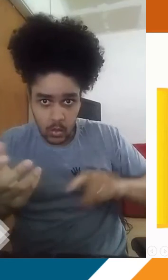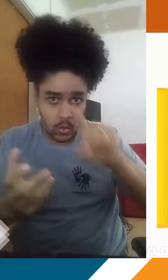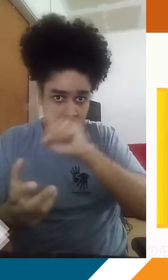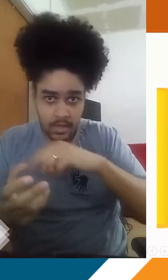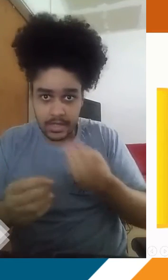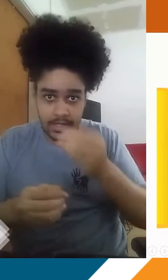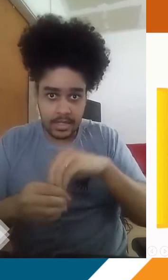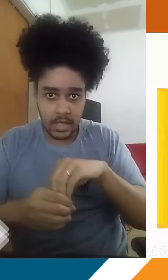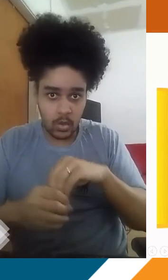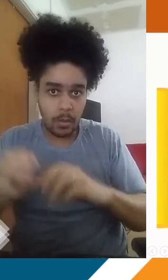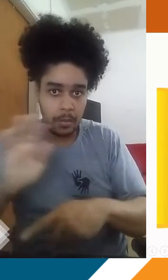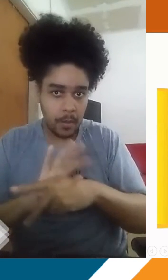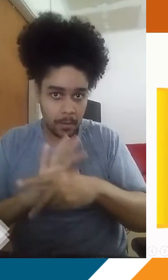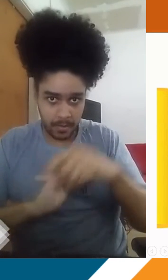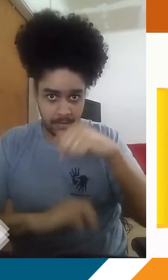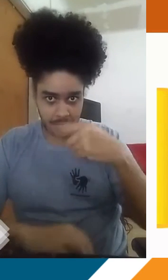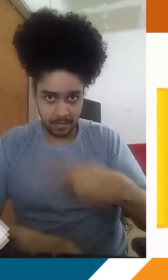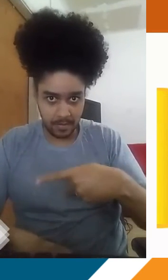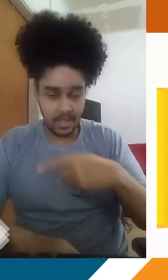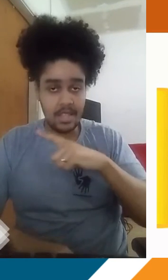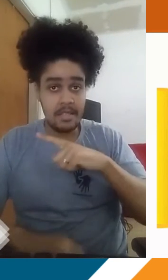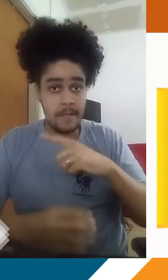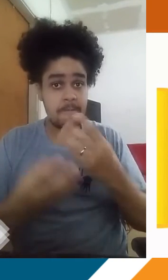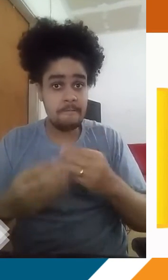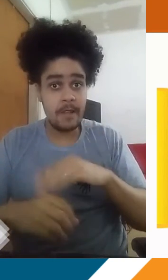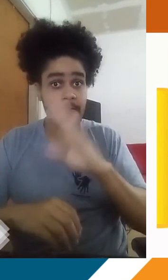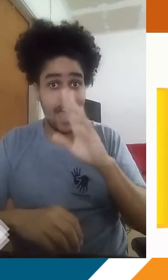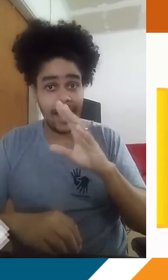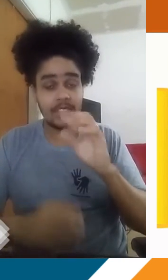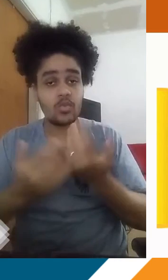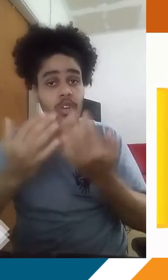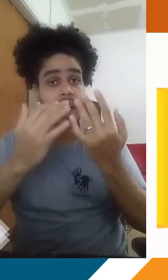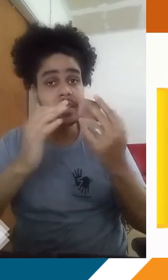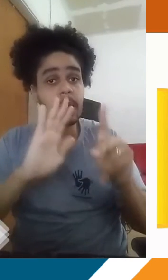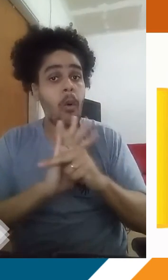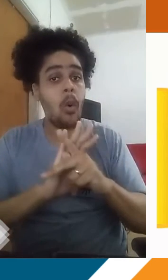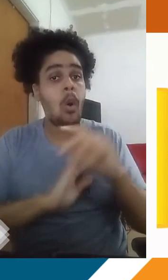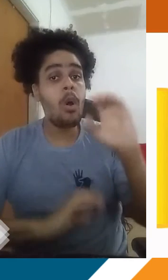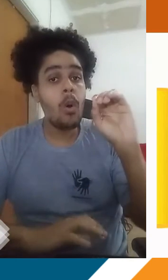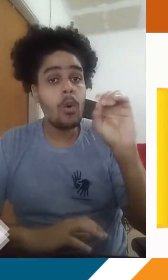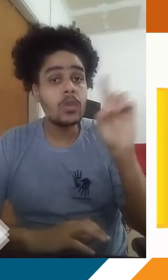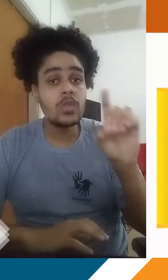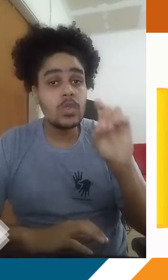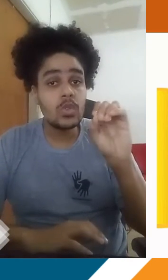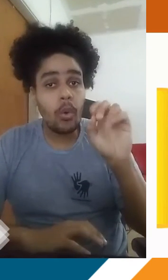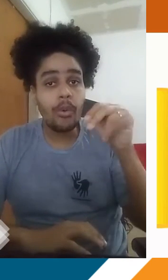Terra dentro da própria atmosfera, que a gente tem uma concentração maior de um tipo de gás específico que vai ser o